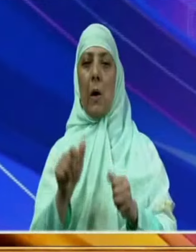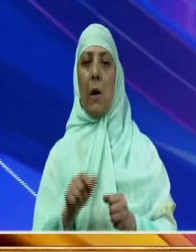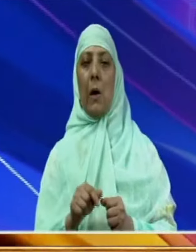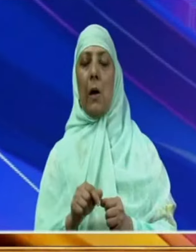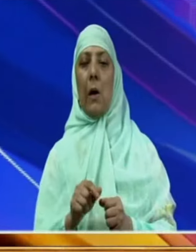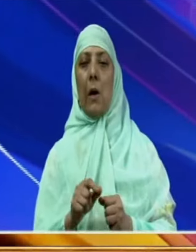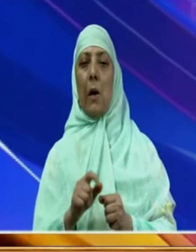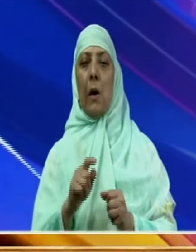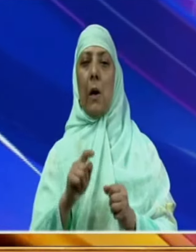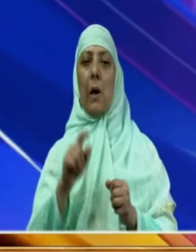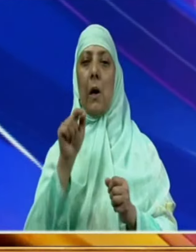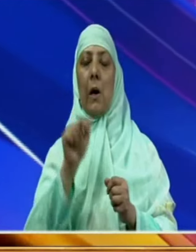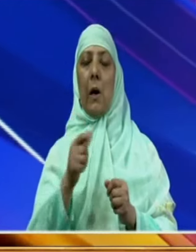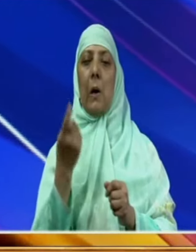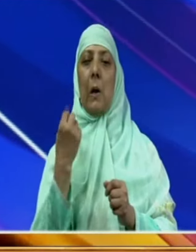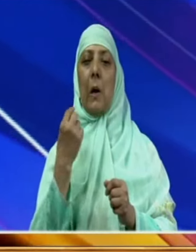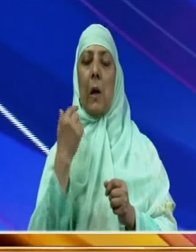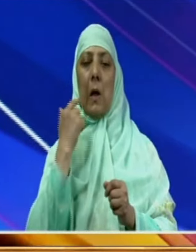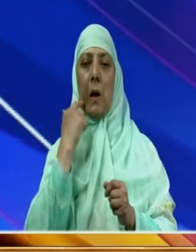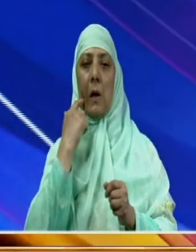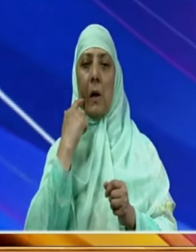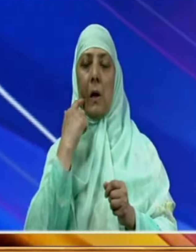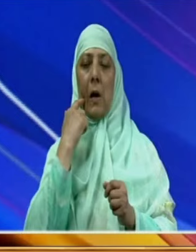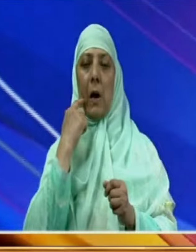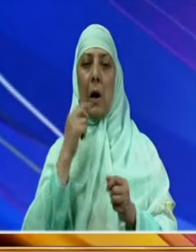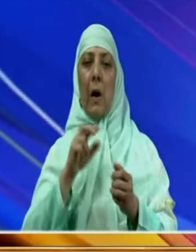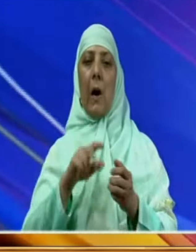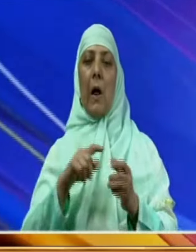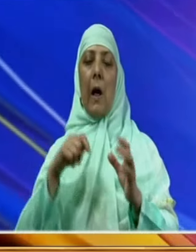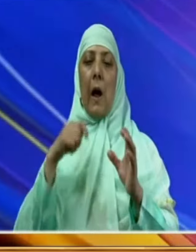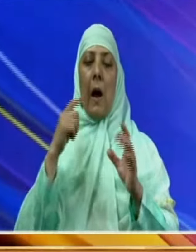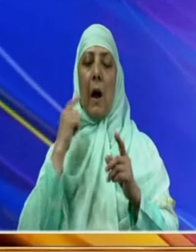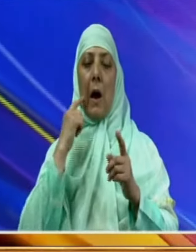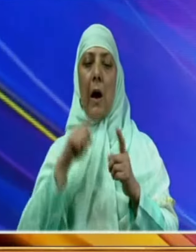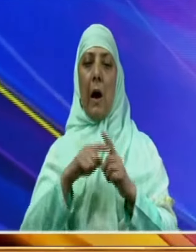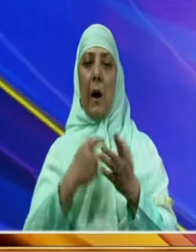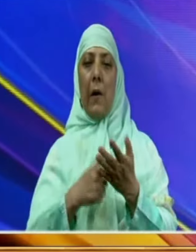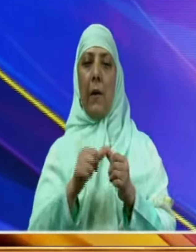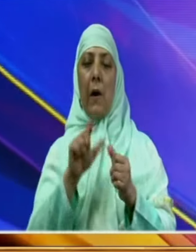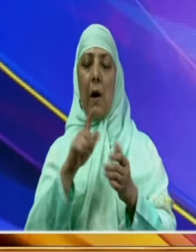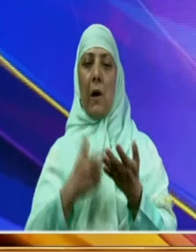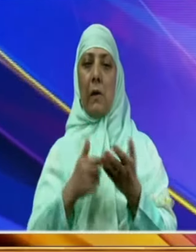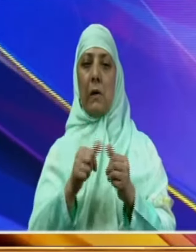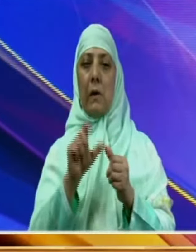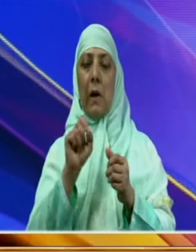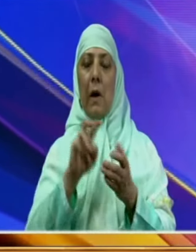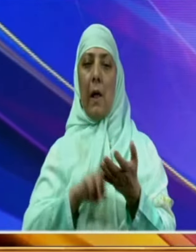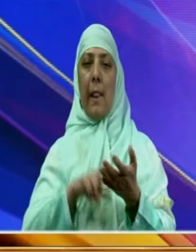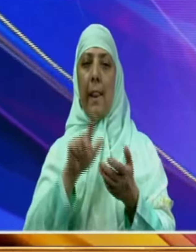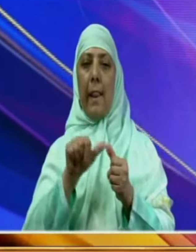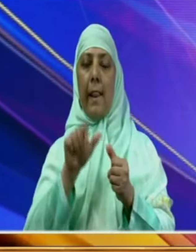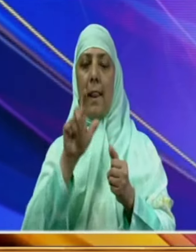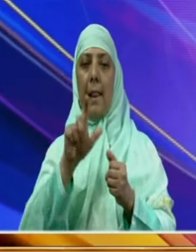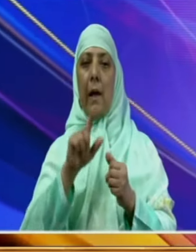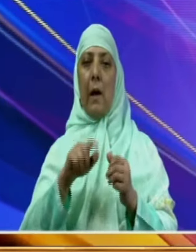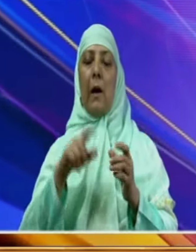عالی صدی وفد نے کل انڈین انٹرنیشنل سیفران ٹریڈ سینٹر پاپور کا دورہ کیا